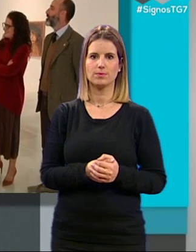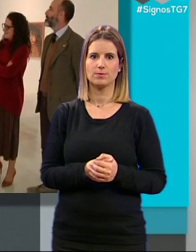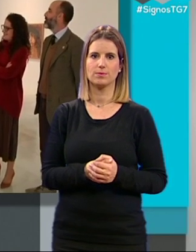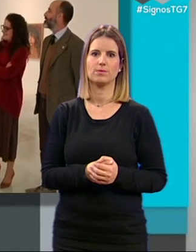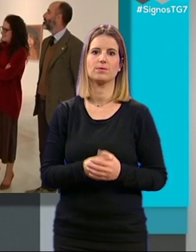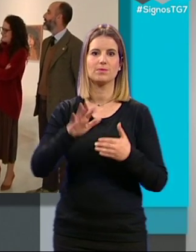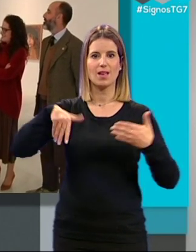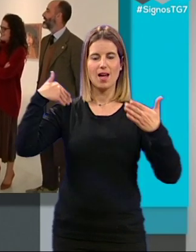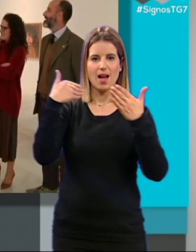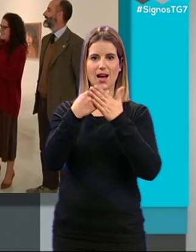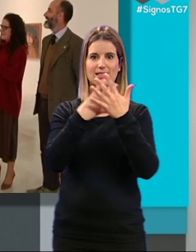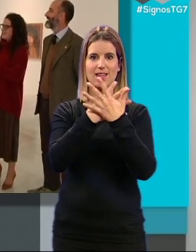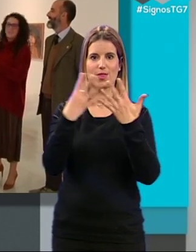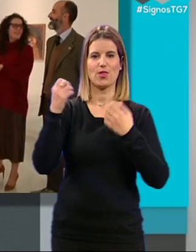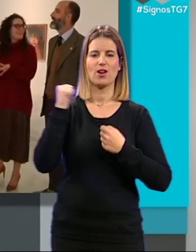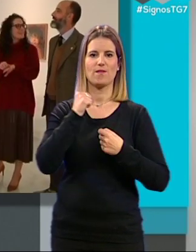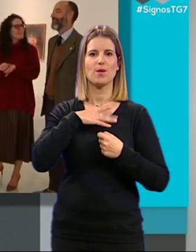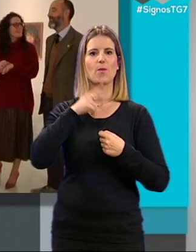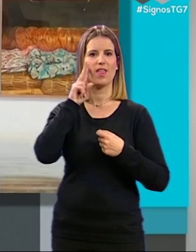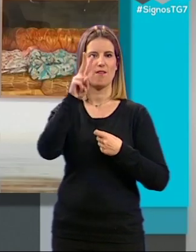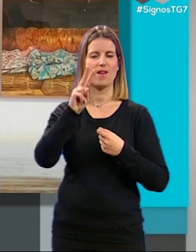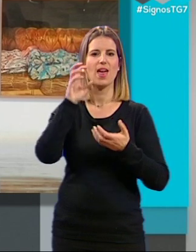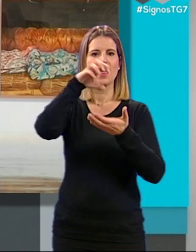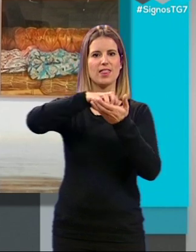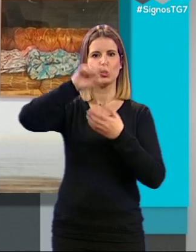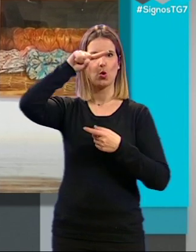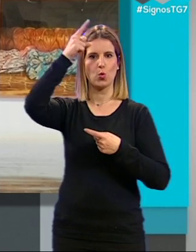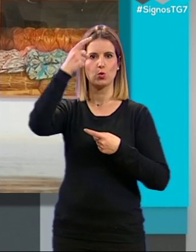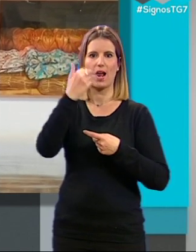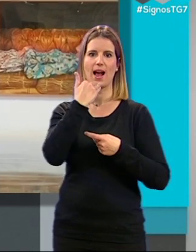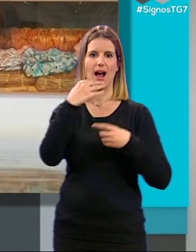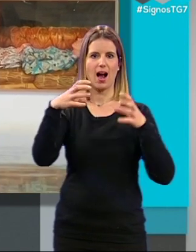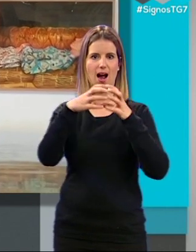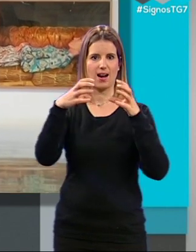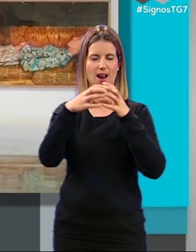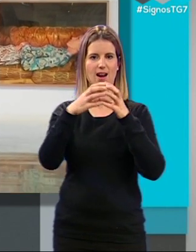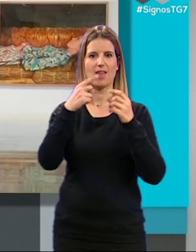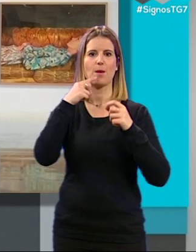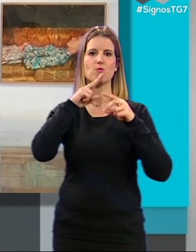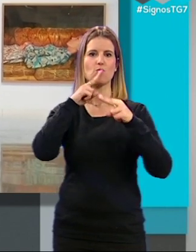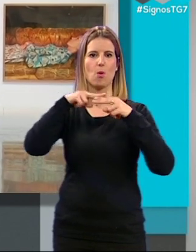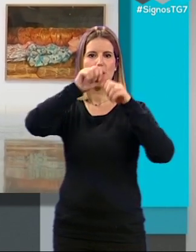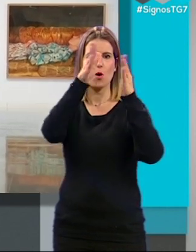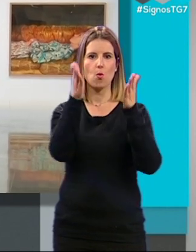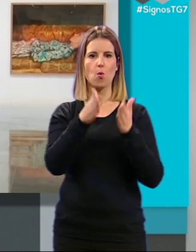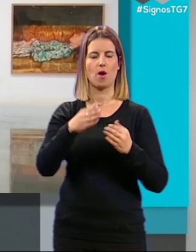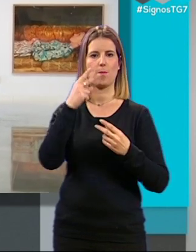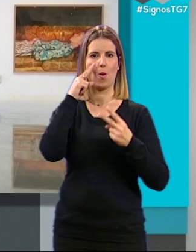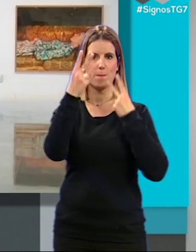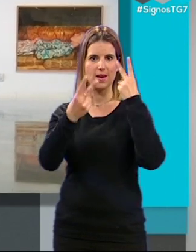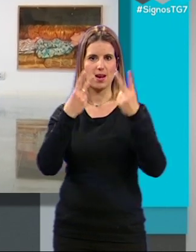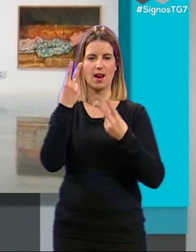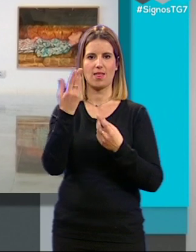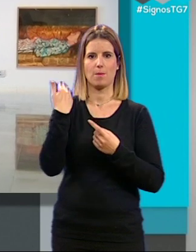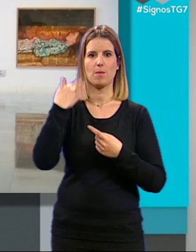Hasta el 19 de abril se puede ver en el Centro Cultural Caja Granada el Cuerpo de la Mirada la muestra más reciente de